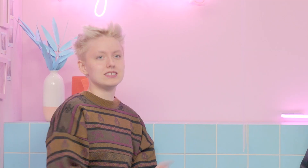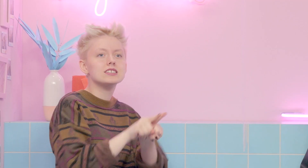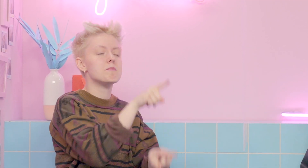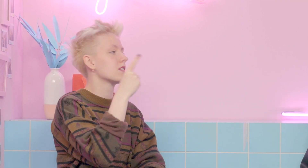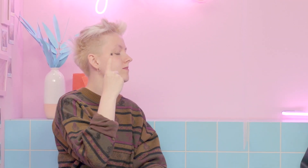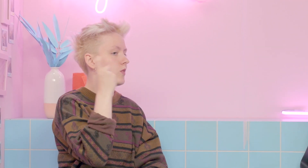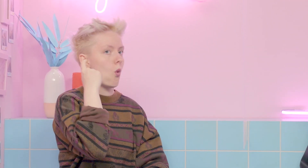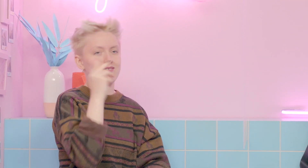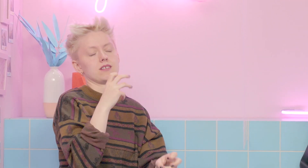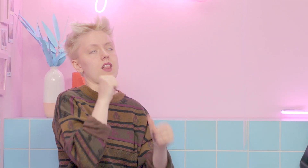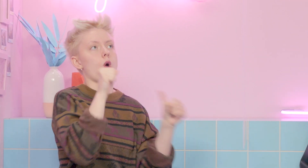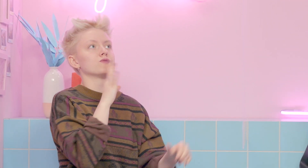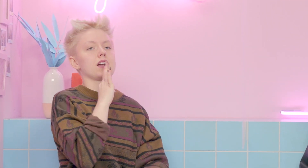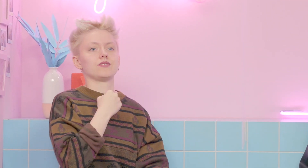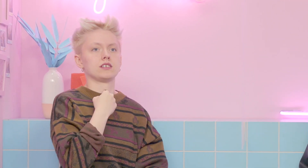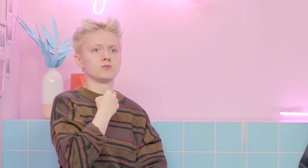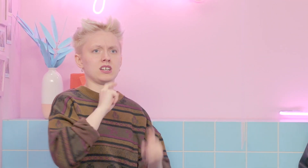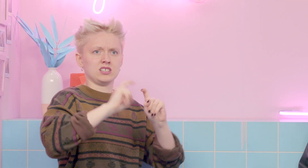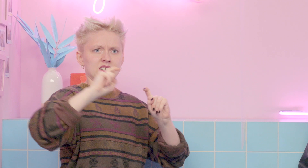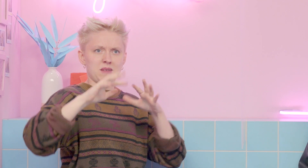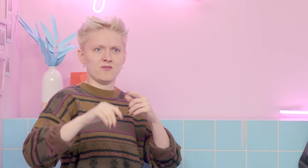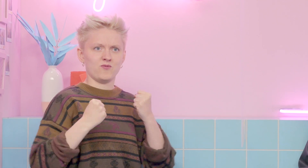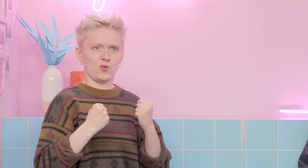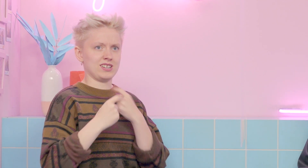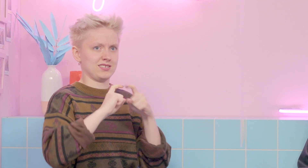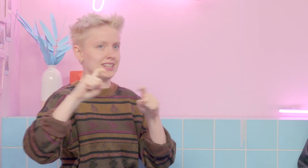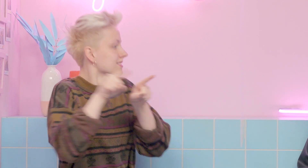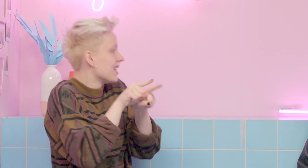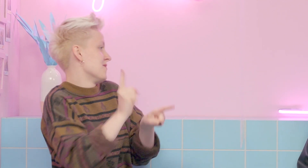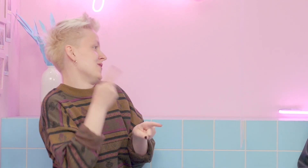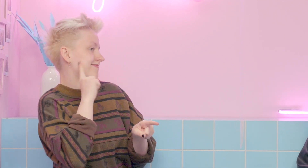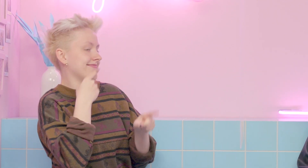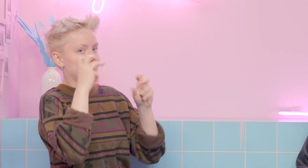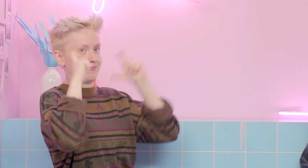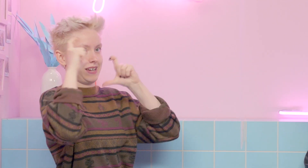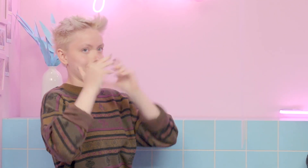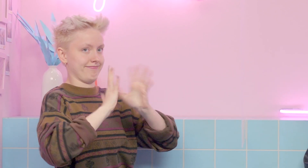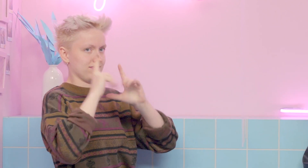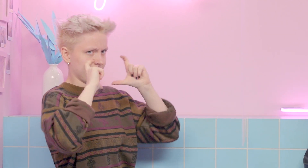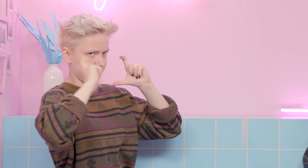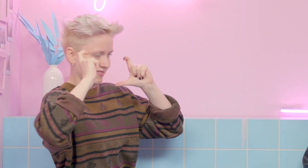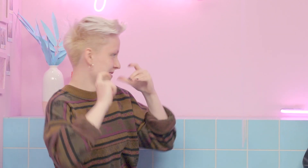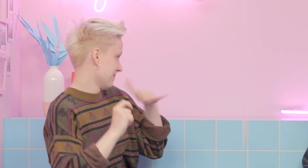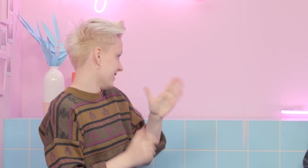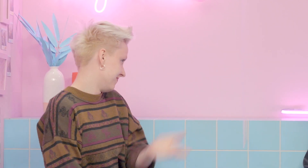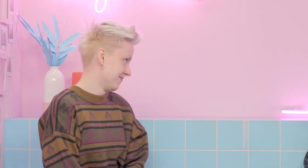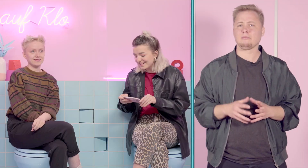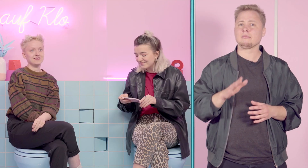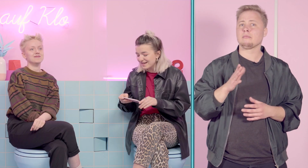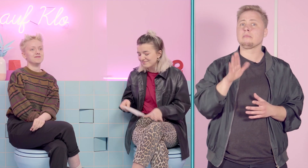Das ist das Gleiche wie bei den Hörenden in der Lautsprache. Da wird Wut ja auch durch die Stimme ausgedrückt und wir Tauben machen das eben durch die Mimik. Dana, wie haben